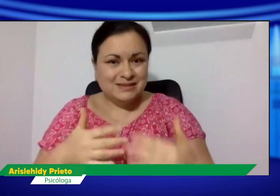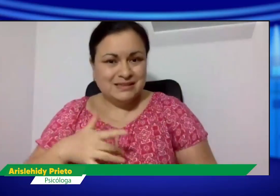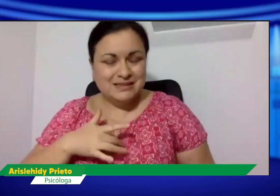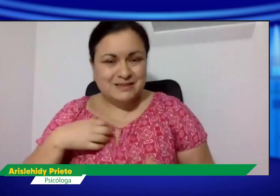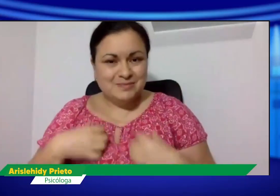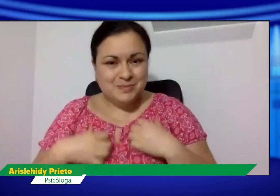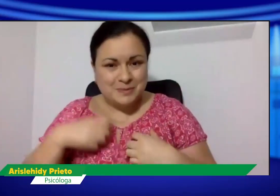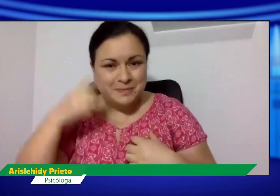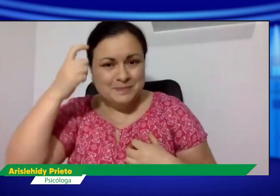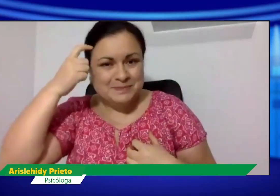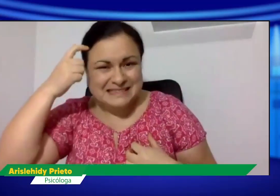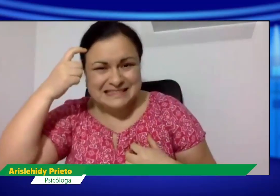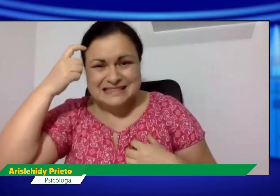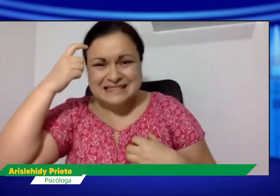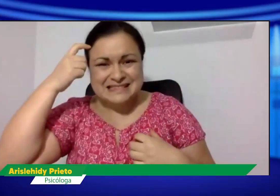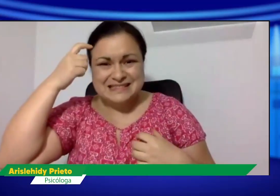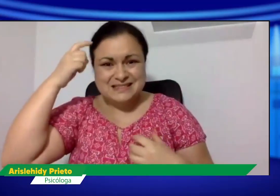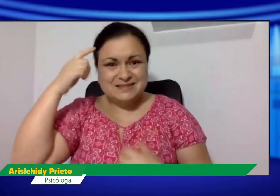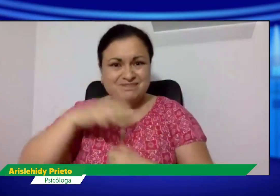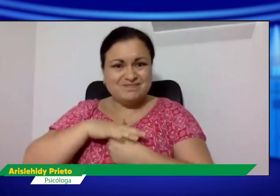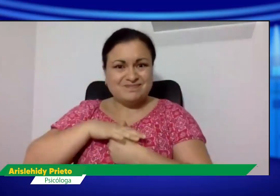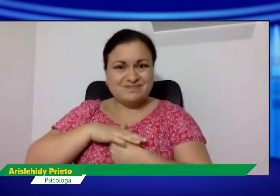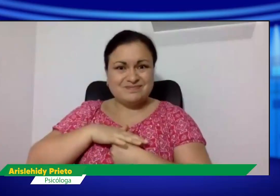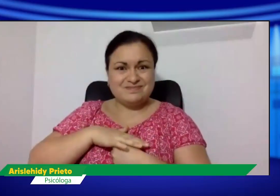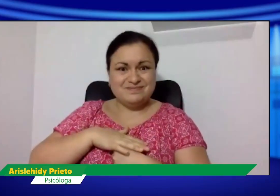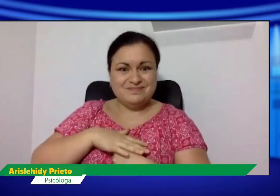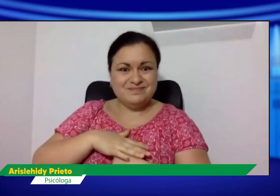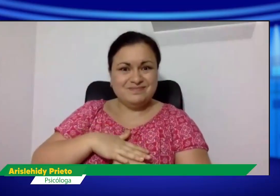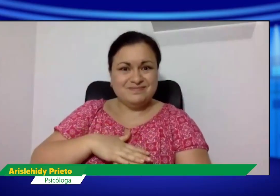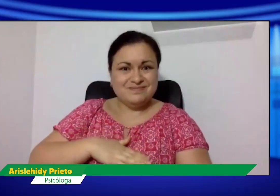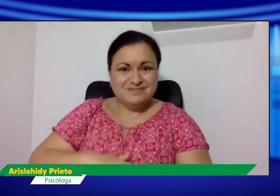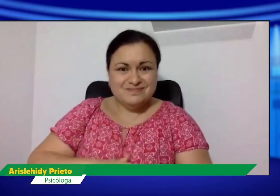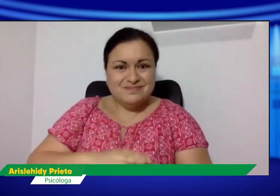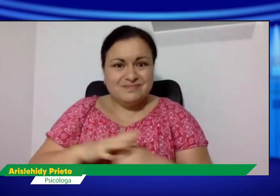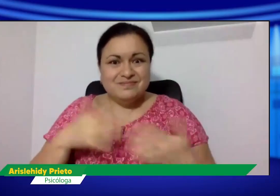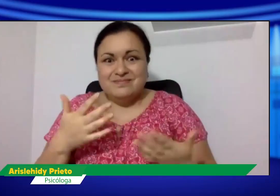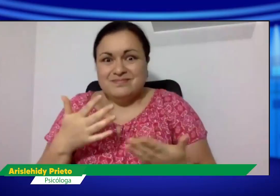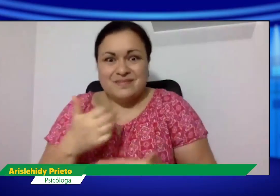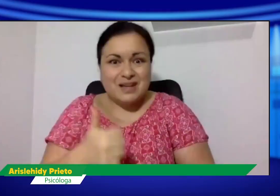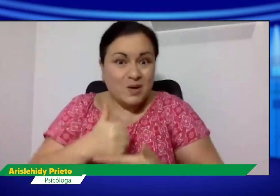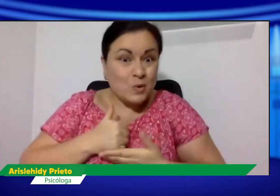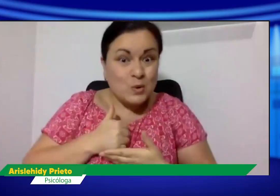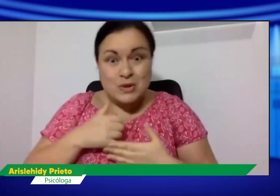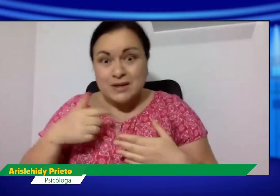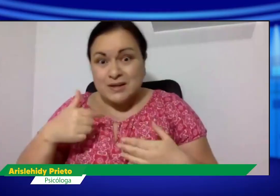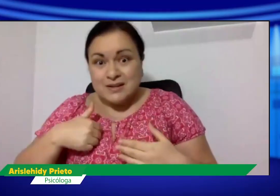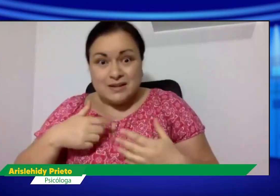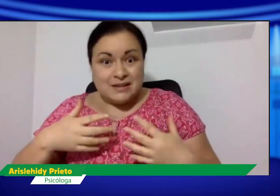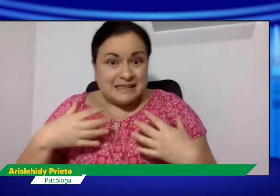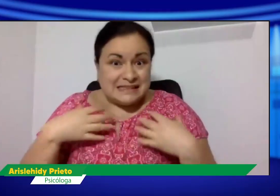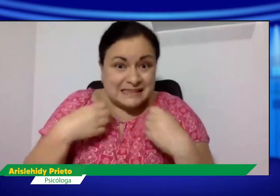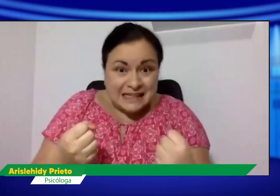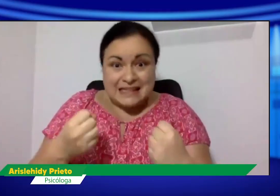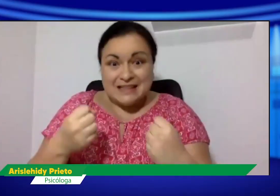todo esto empieza a generar depresión, angustia en la persona, empieza esta depresión y pensar cómo